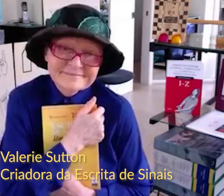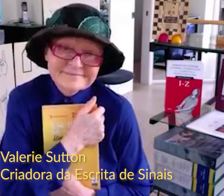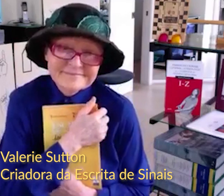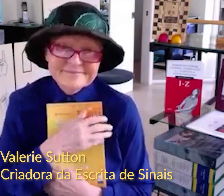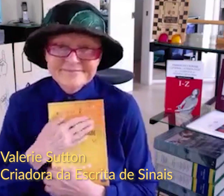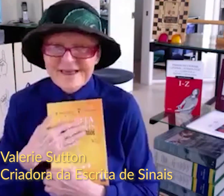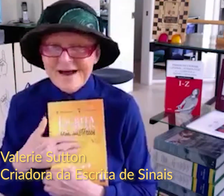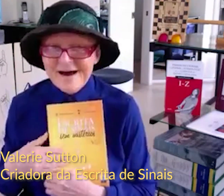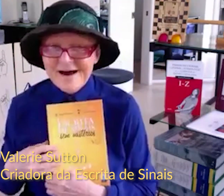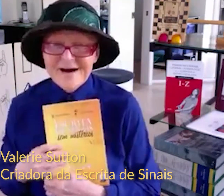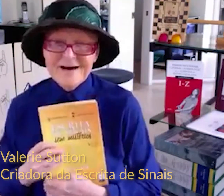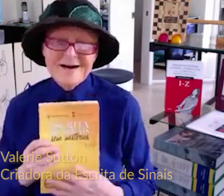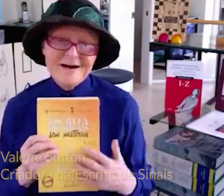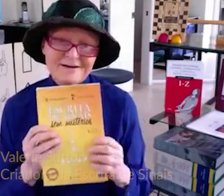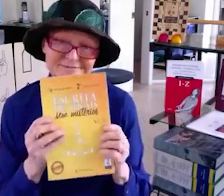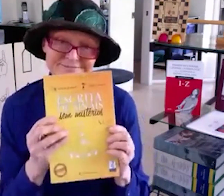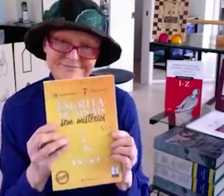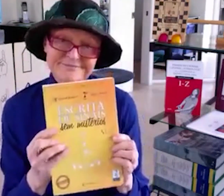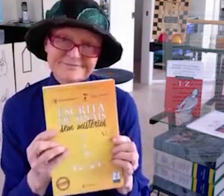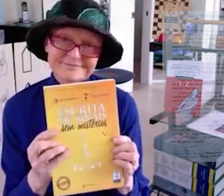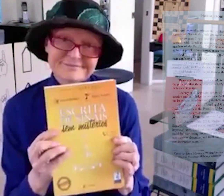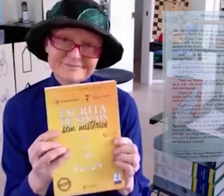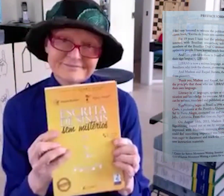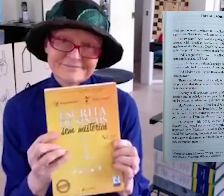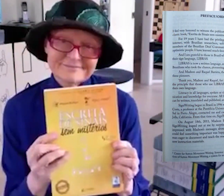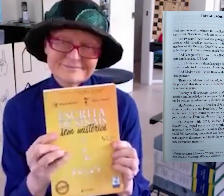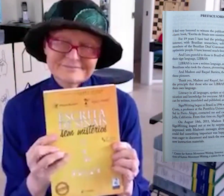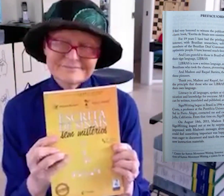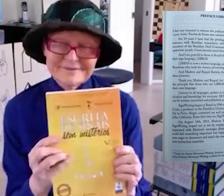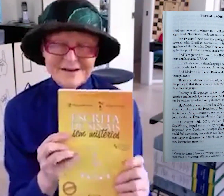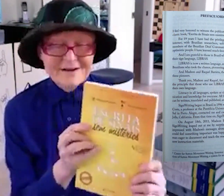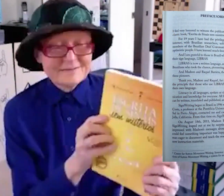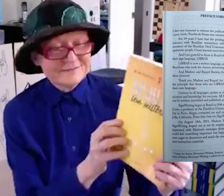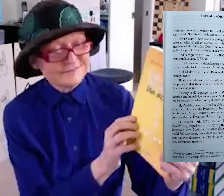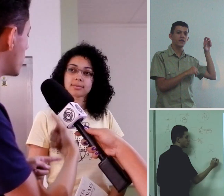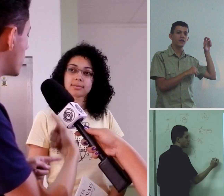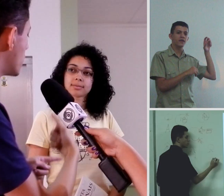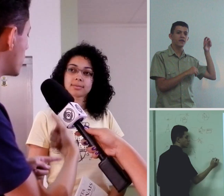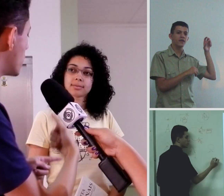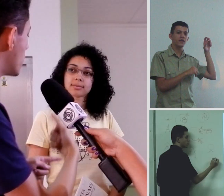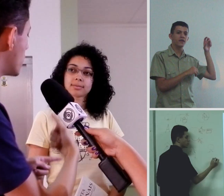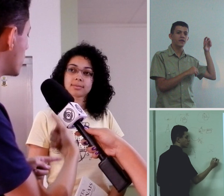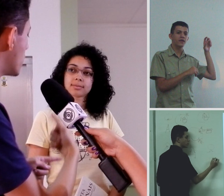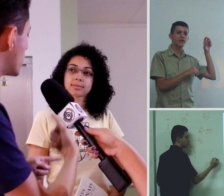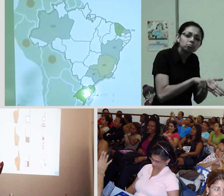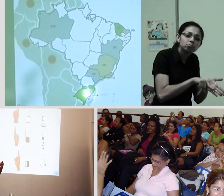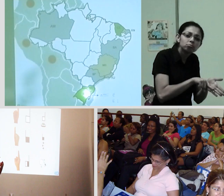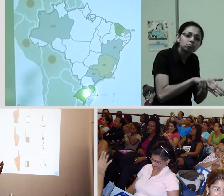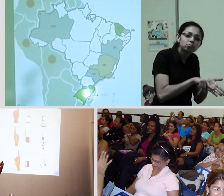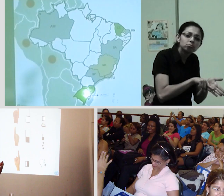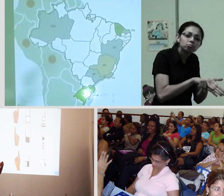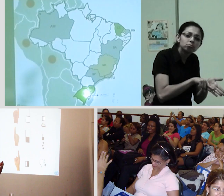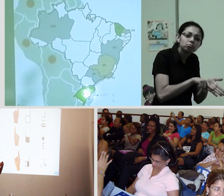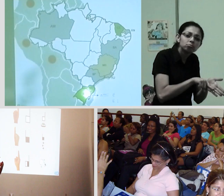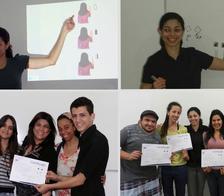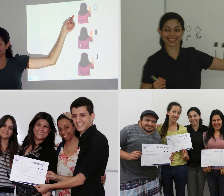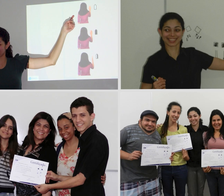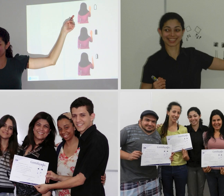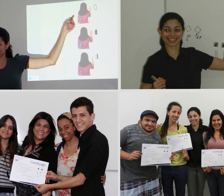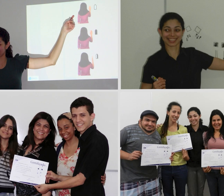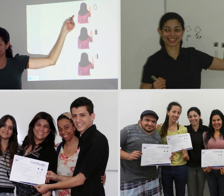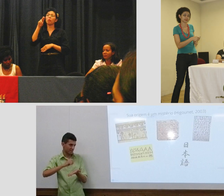Sutton, criadora dessa escrita, fez o prepasso de uma das edições. Por anos, ministramos muitas